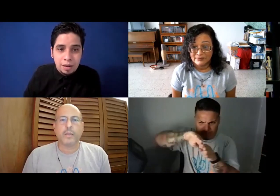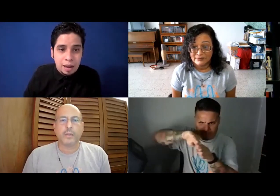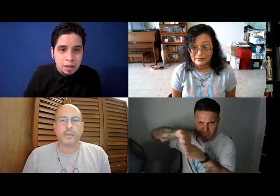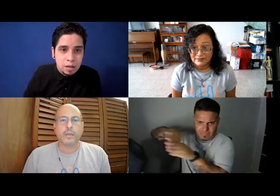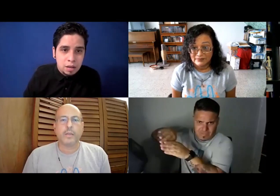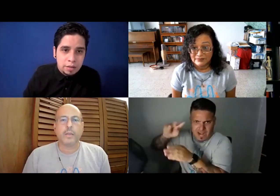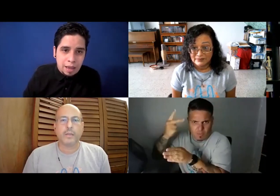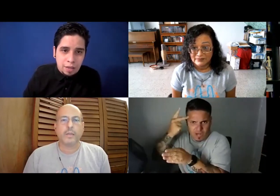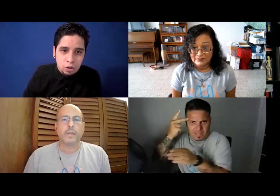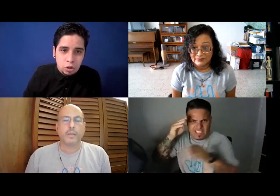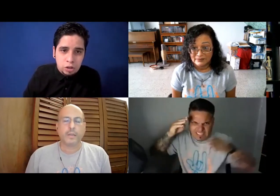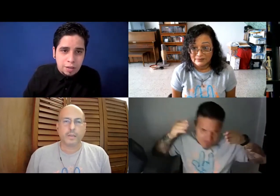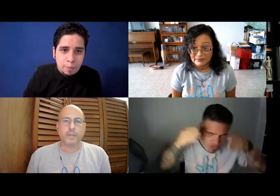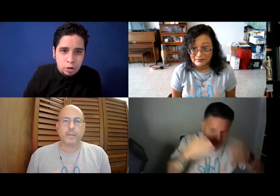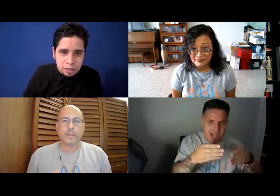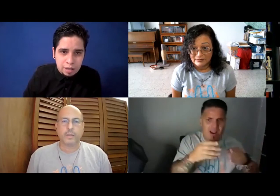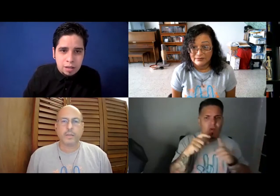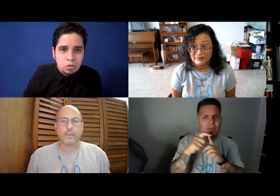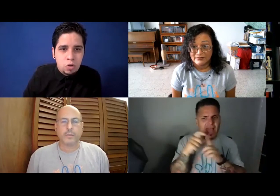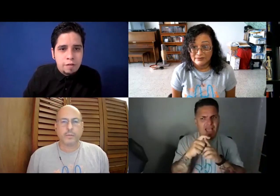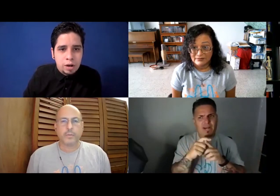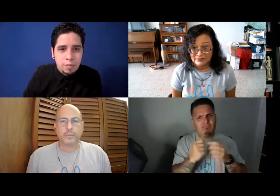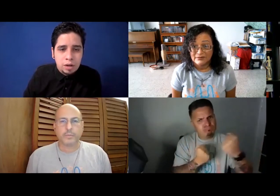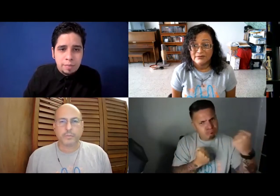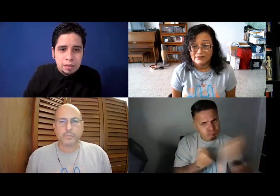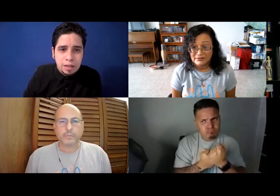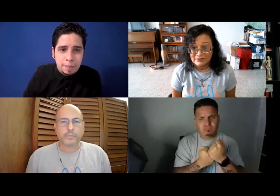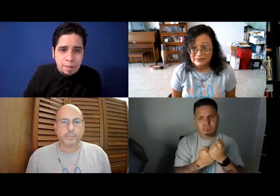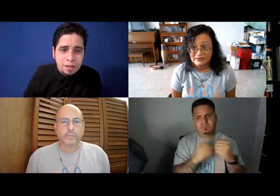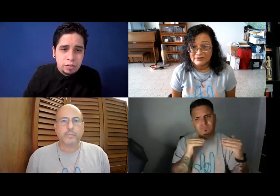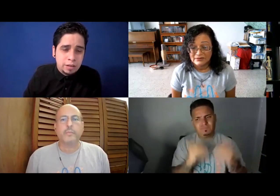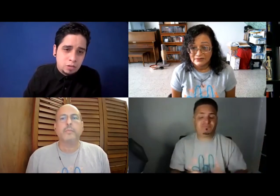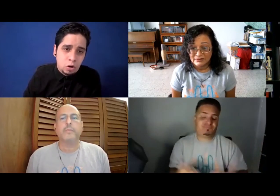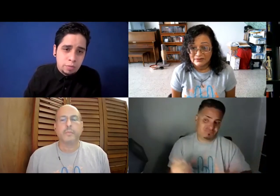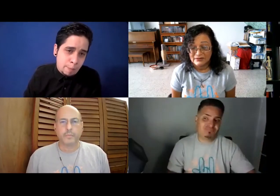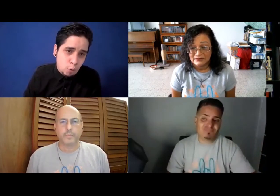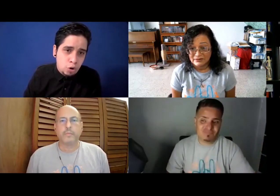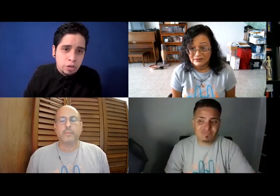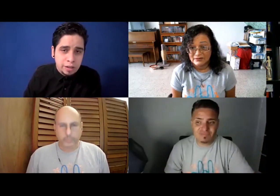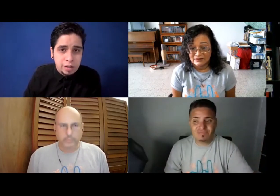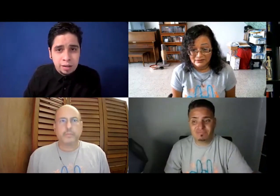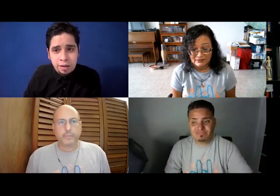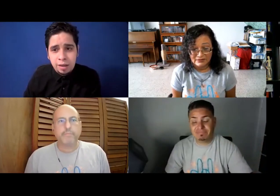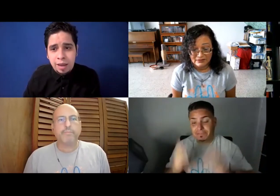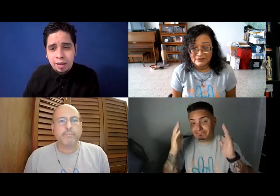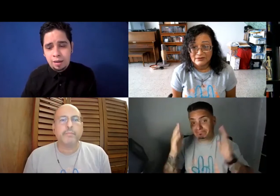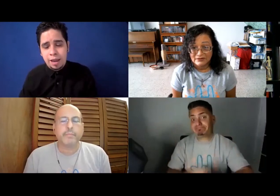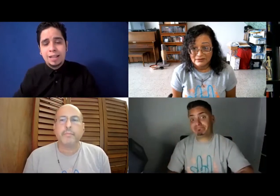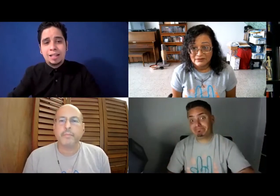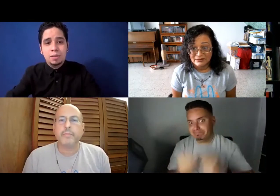¿verdad? Dejando todo estar de la política. No enfoquemos realmente en la palabra de apoyo, de ser equitativos